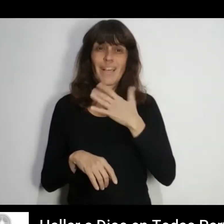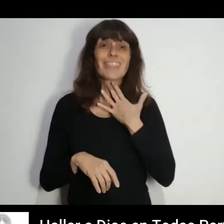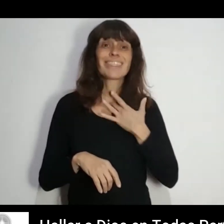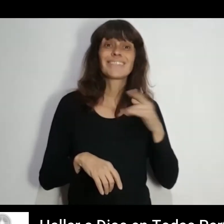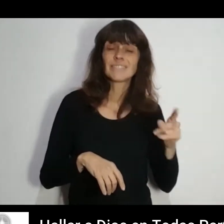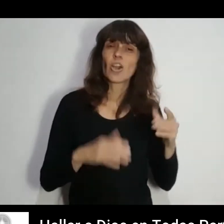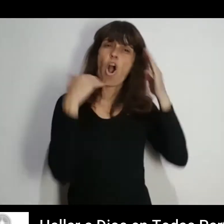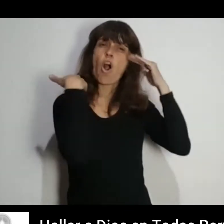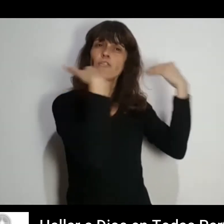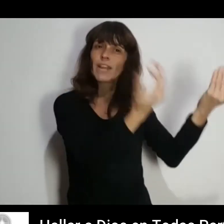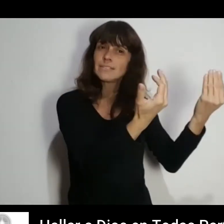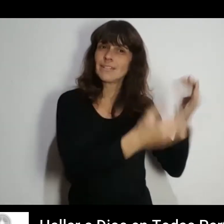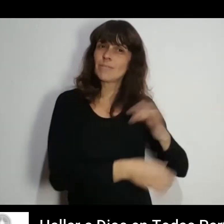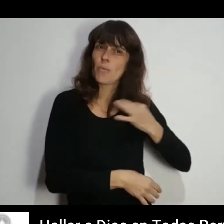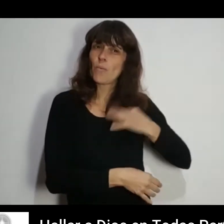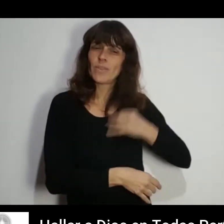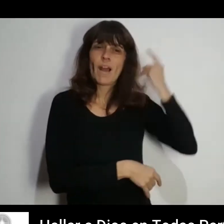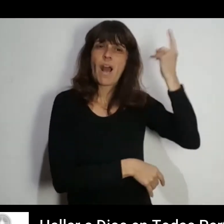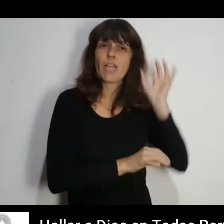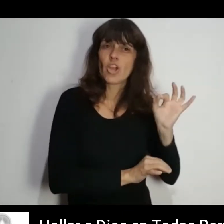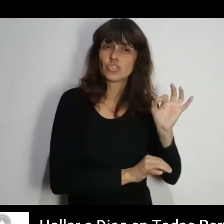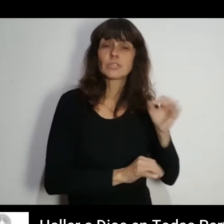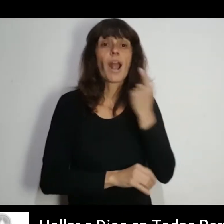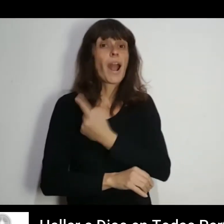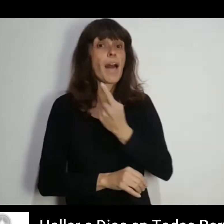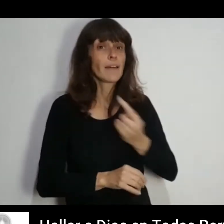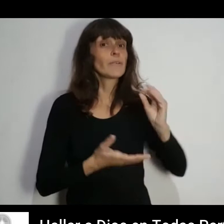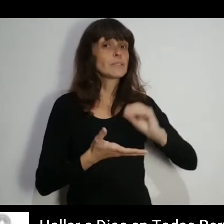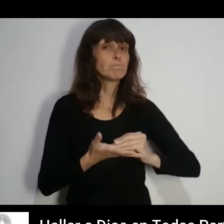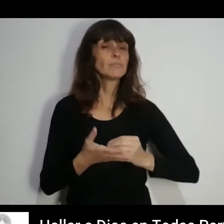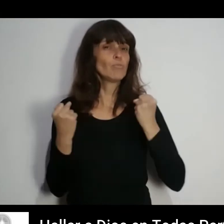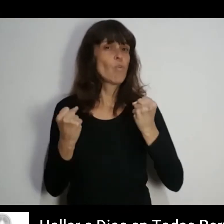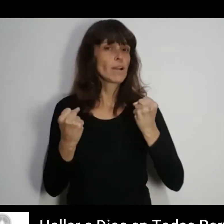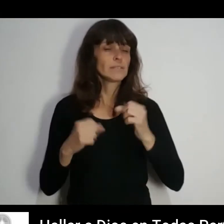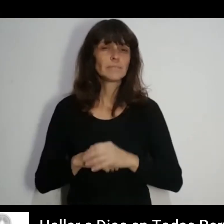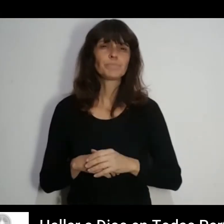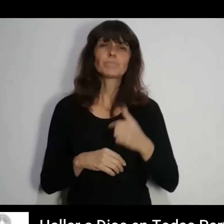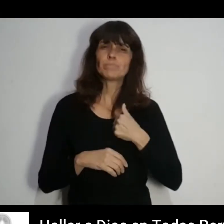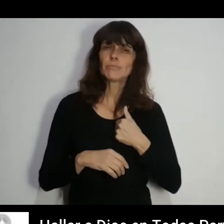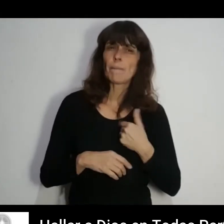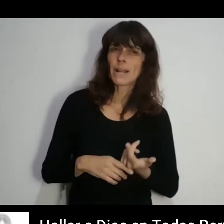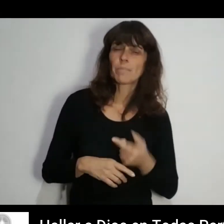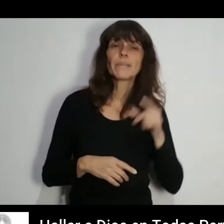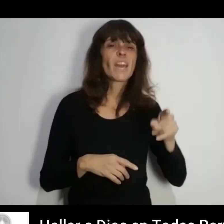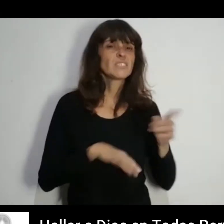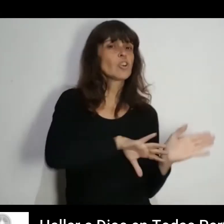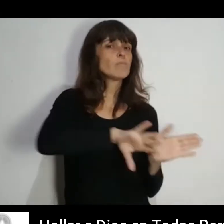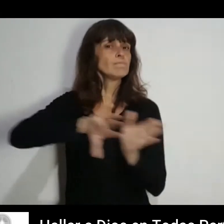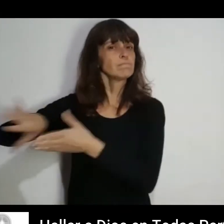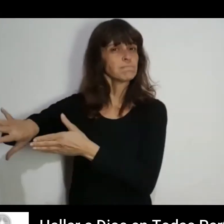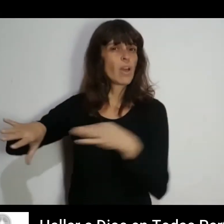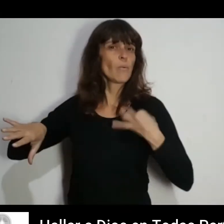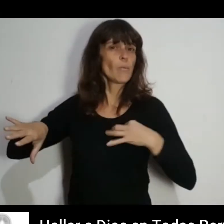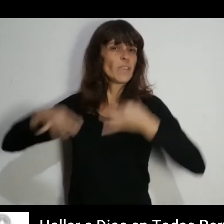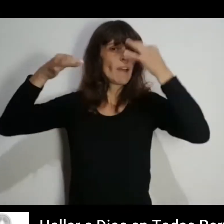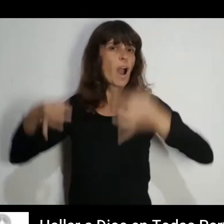Mi deseo de dedicarle mi vida radicalmente a Dios Se hizo cada vez más fuerte Para mí, eso